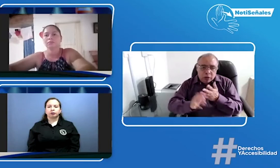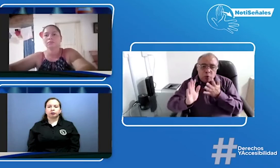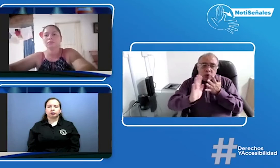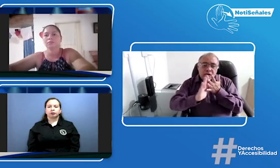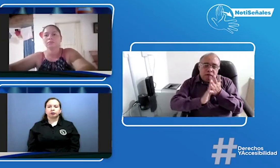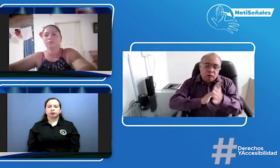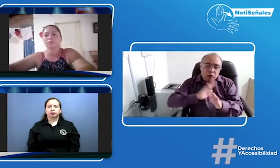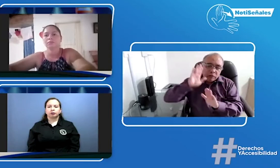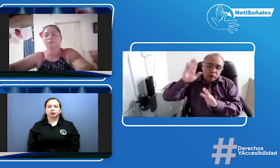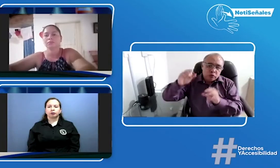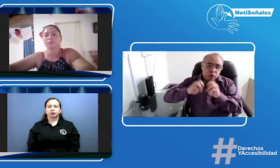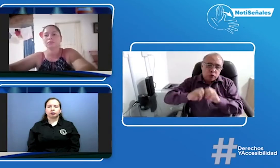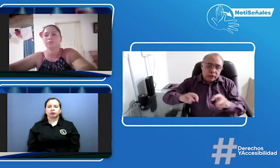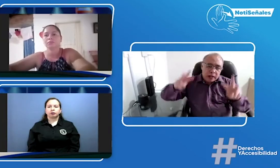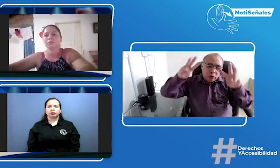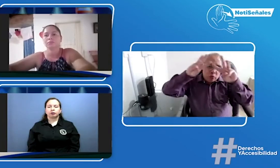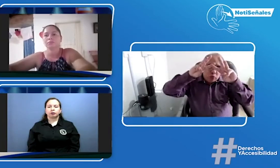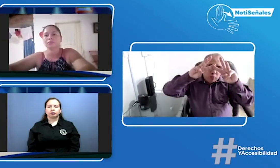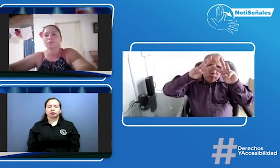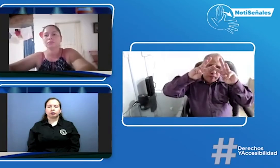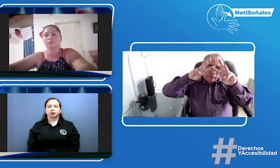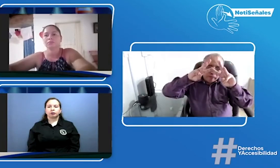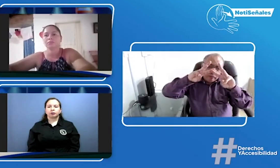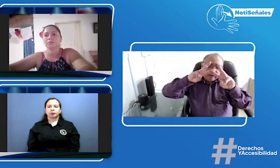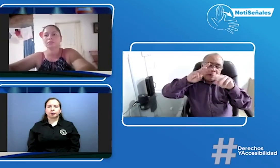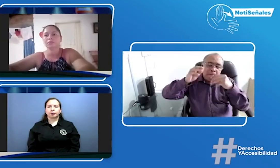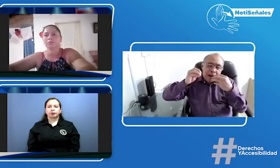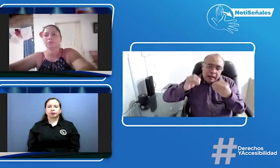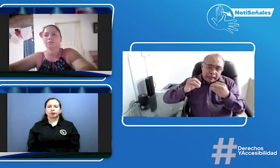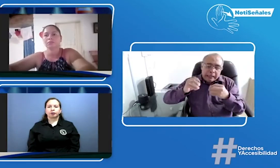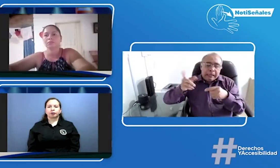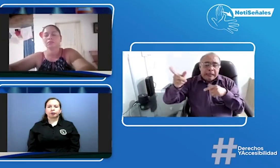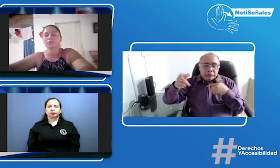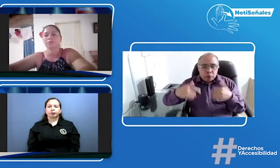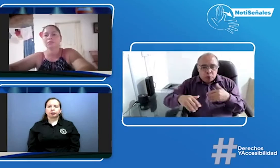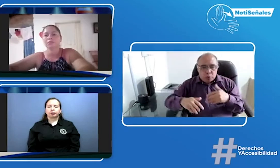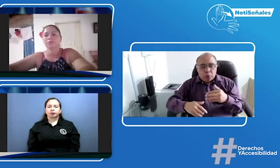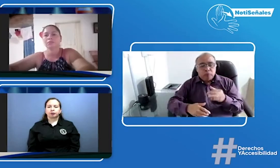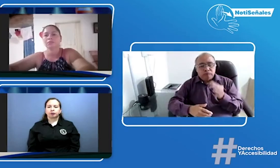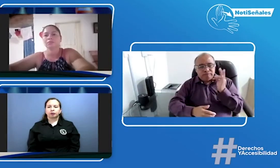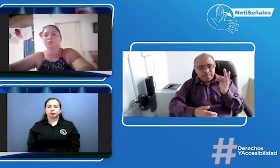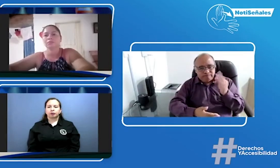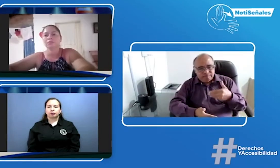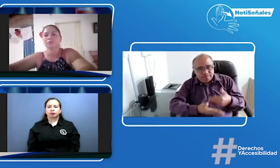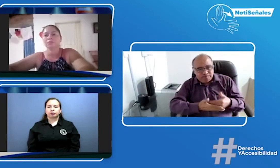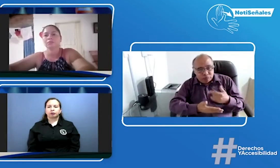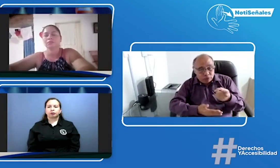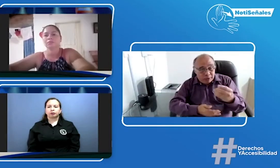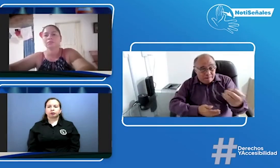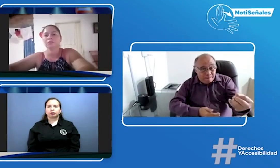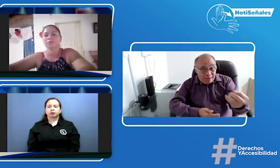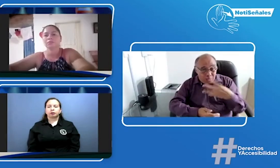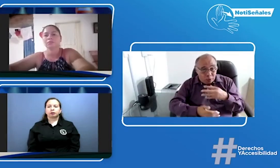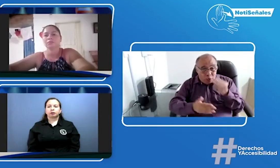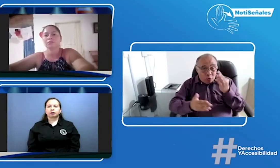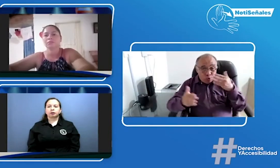organizaciones en la que estamos trabajando haciendo el informe paralelo sobre la implementación de la convención de los derechos de las personas con